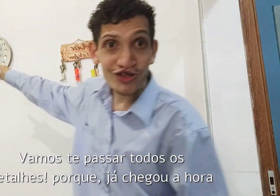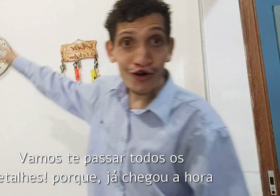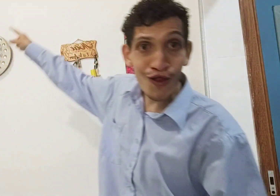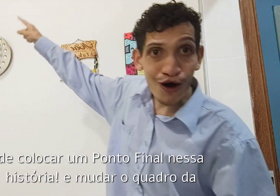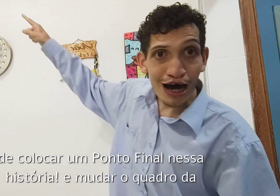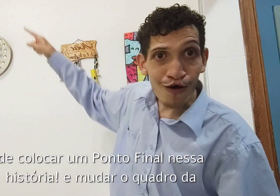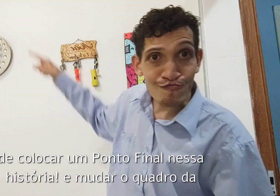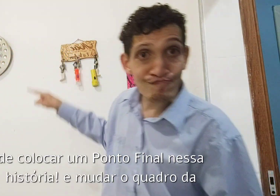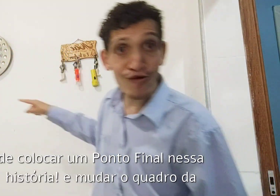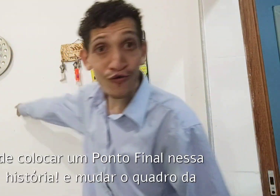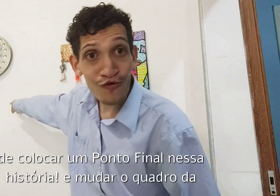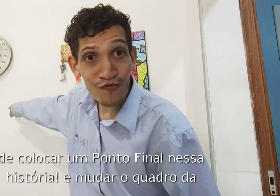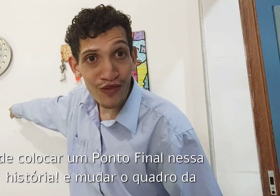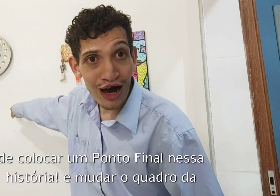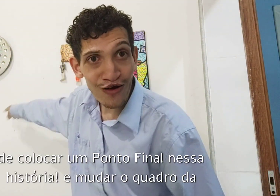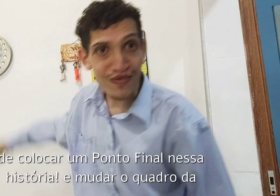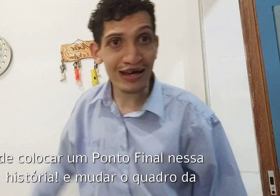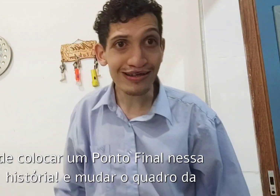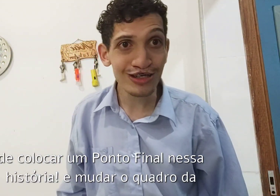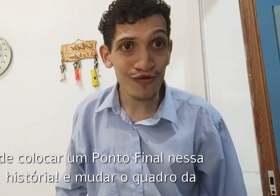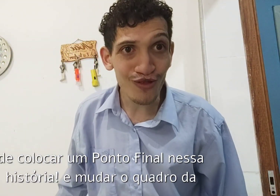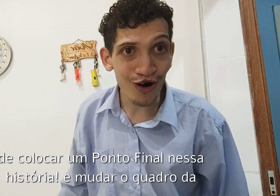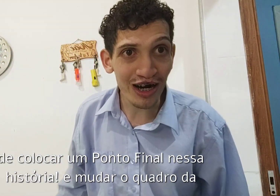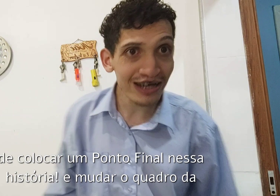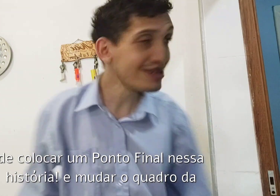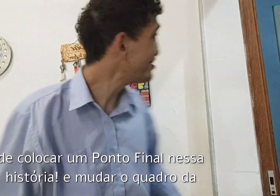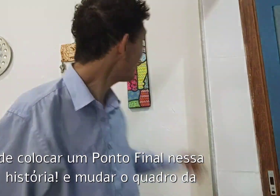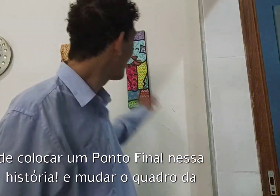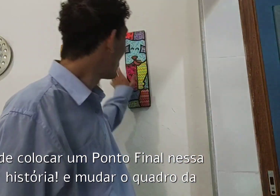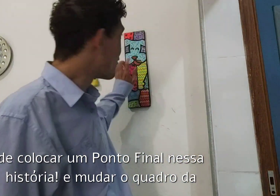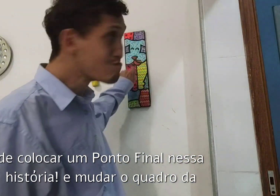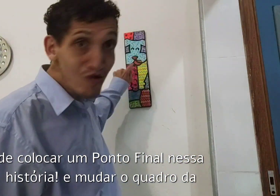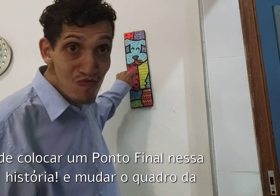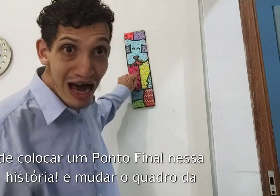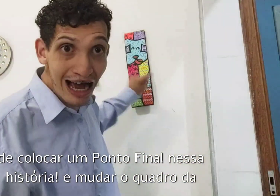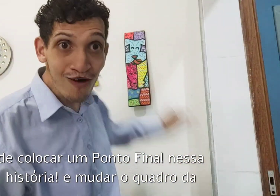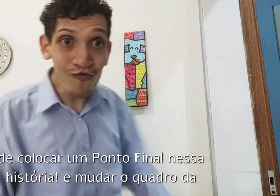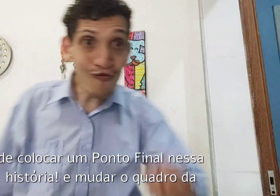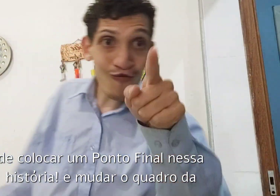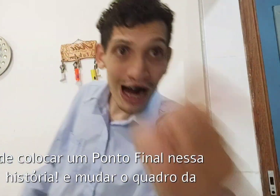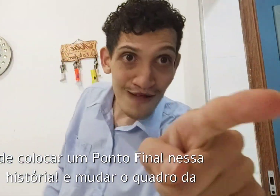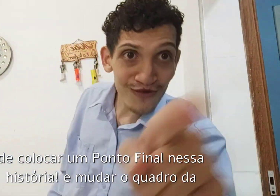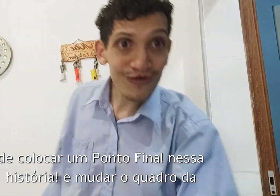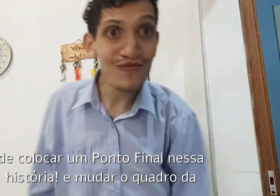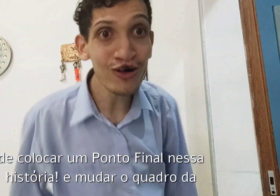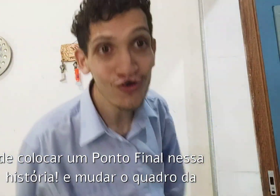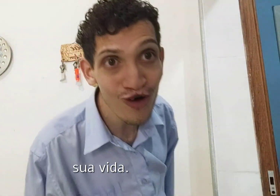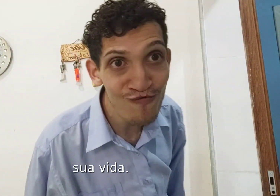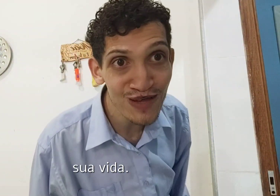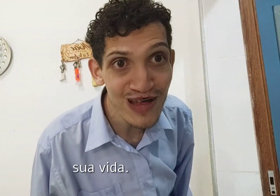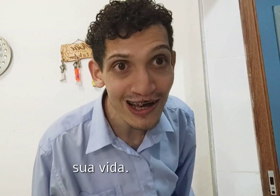ou há um ponto final nessa história, e mudar o quadro da sua vida.